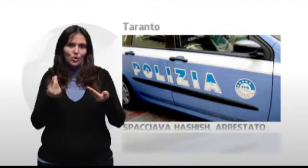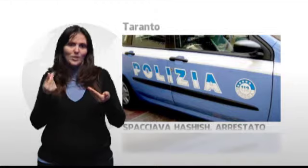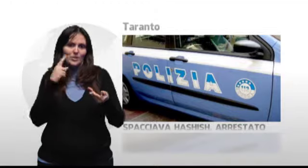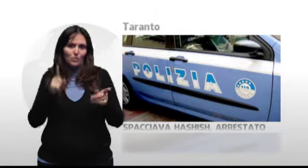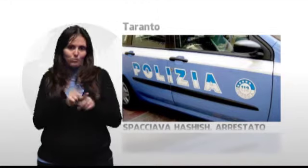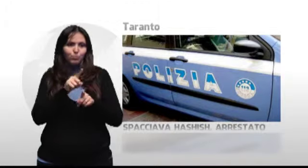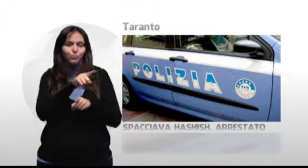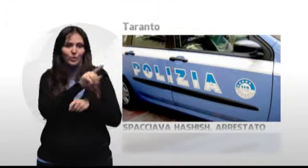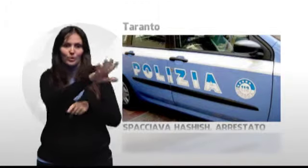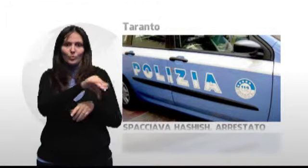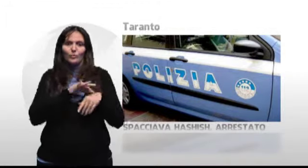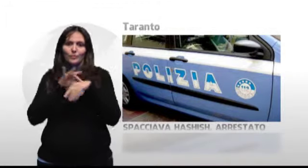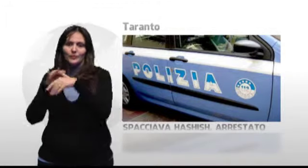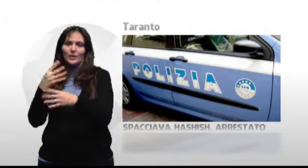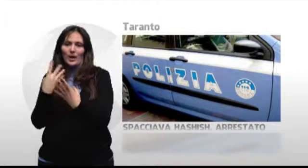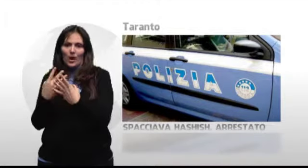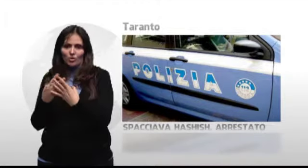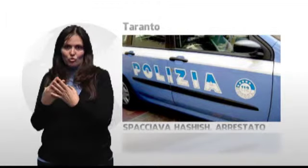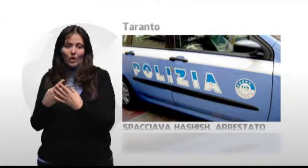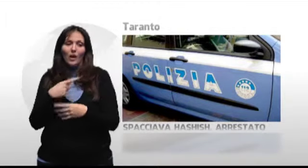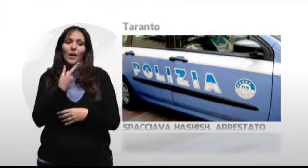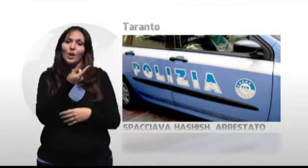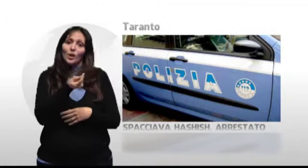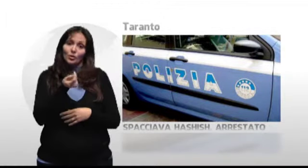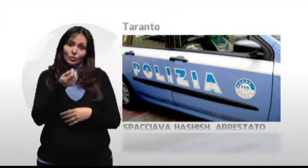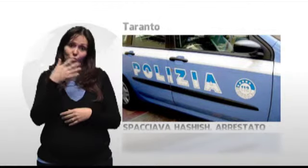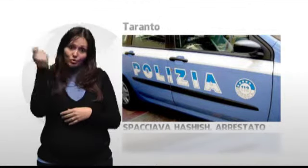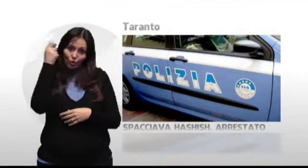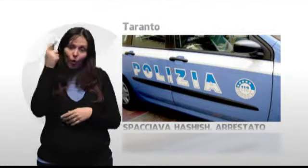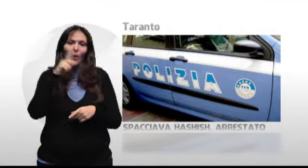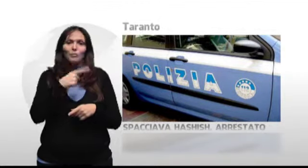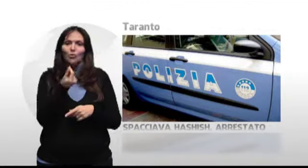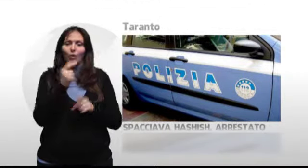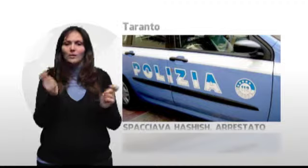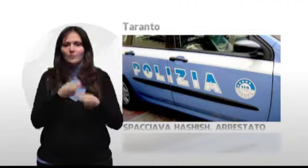24enne è stato portato in carcere. La droga e il denaro sono stati sottoposti a sequestro.